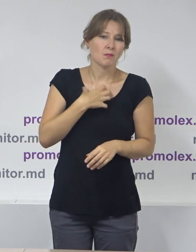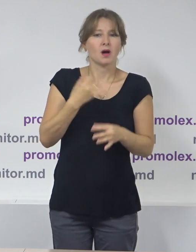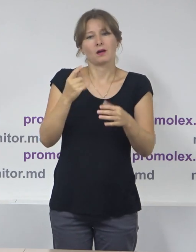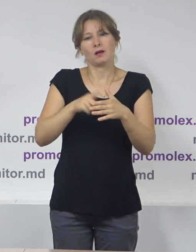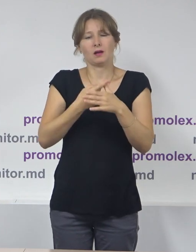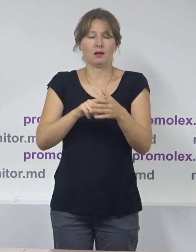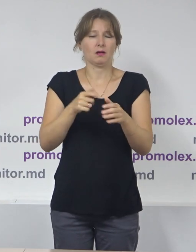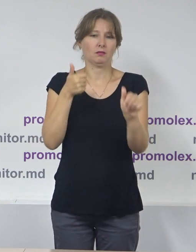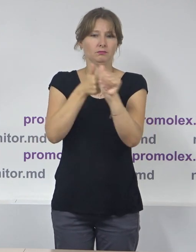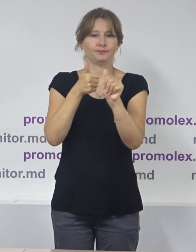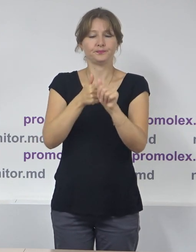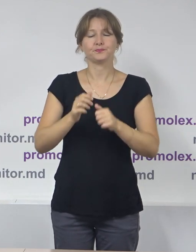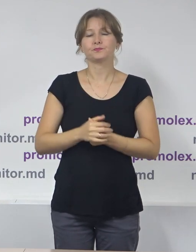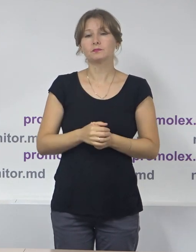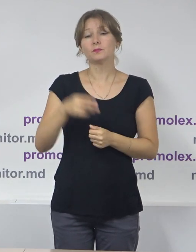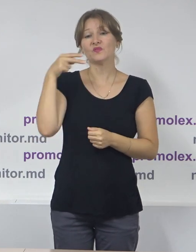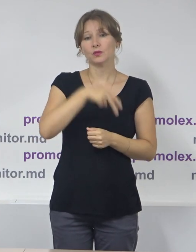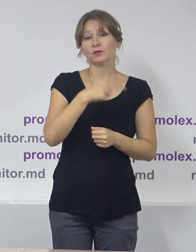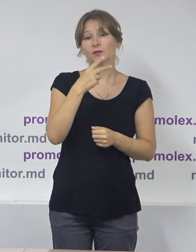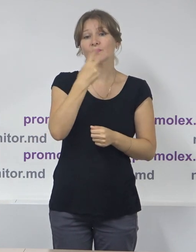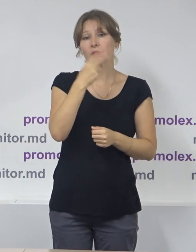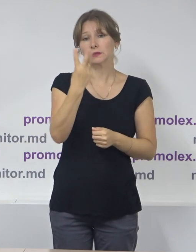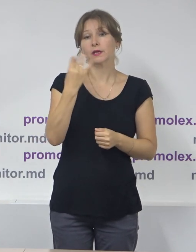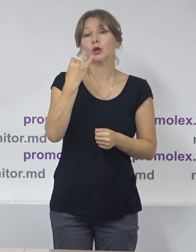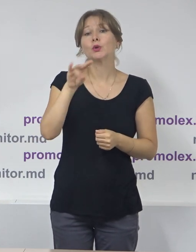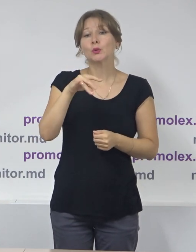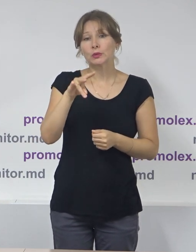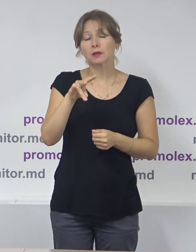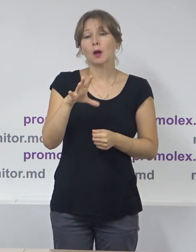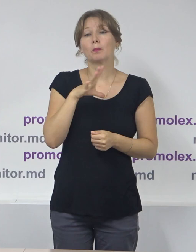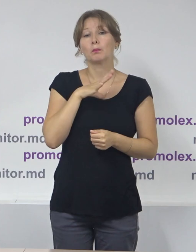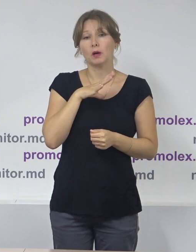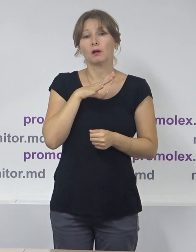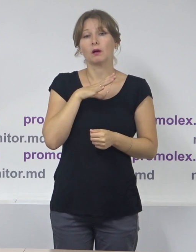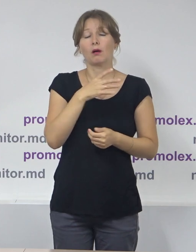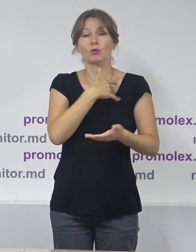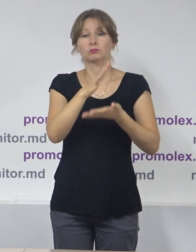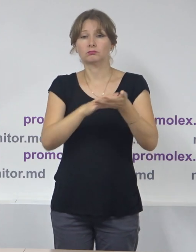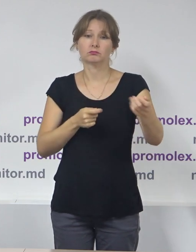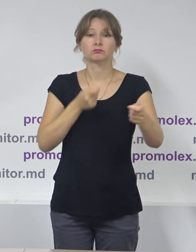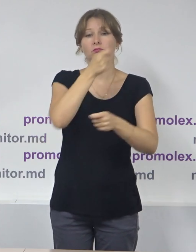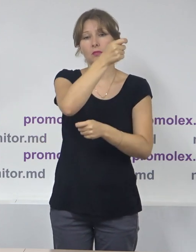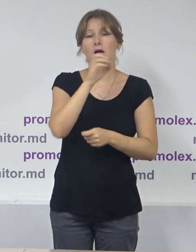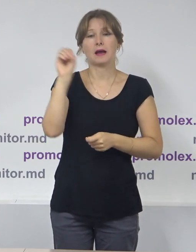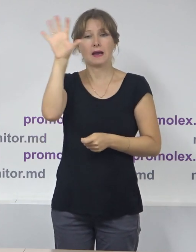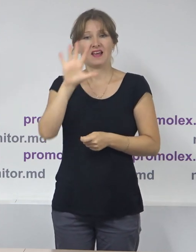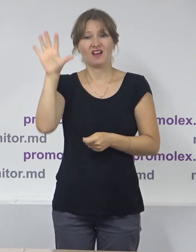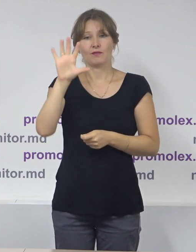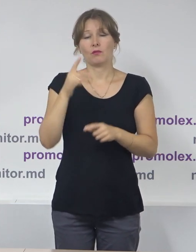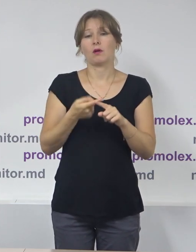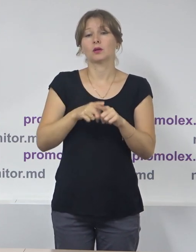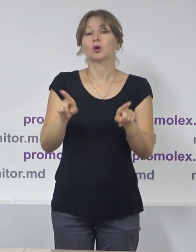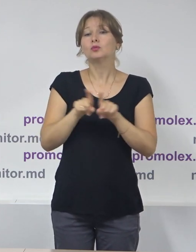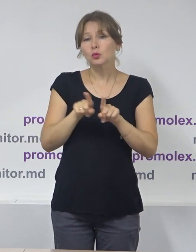Obținerea la 23 iunie a statutului țară candidată la aderarea la Uniunea Europeană de asemenea este un